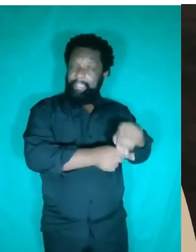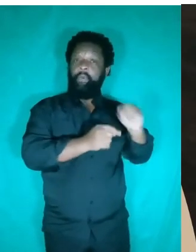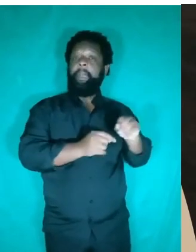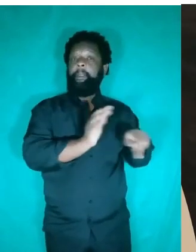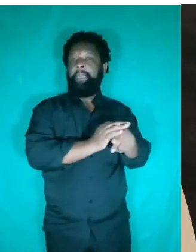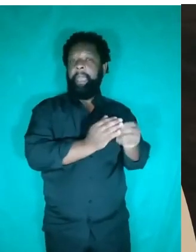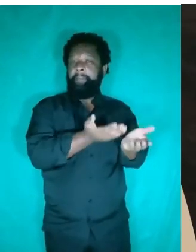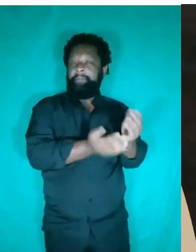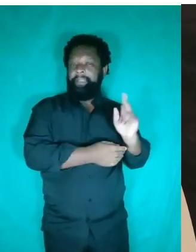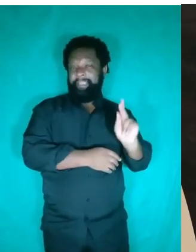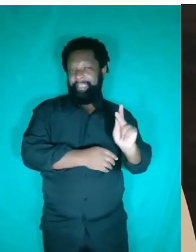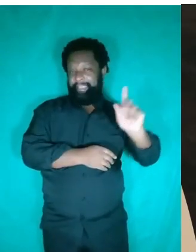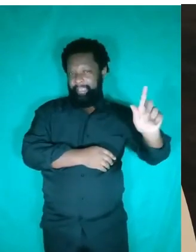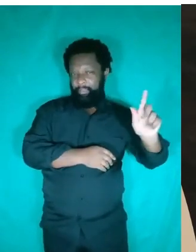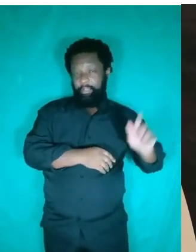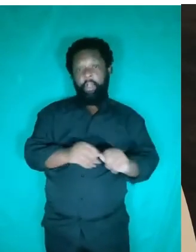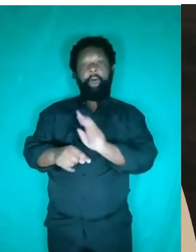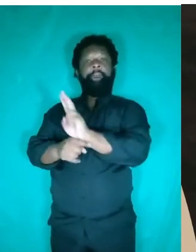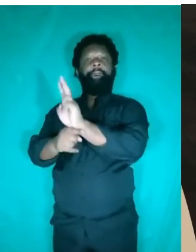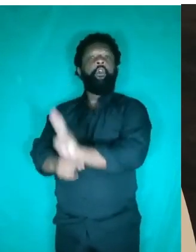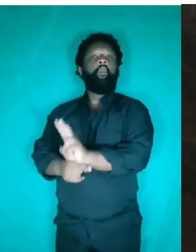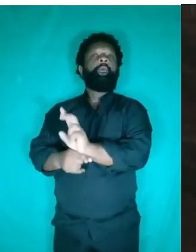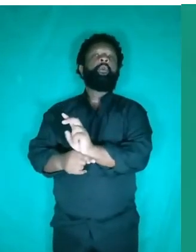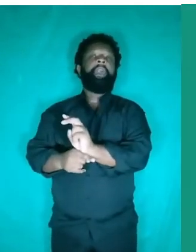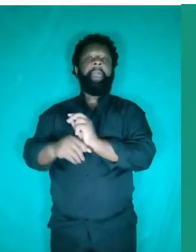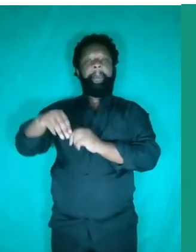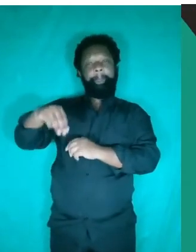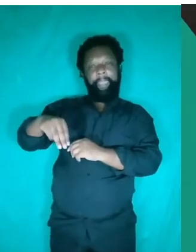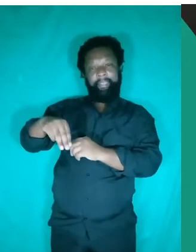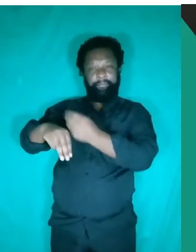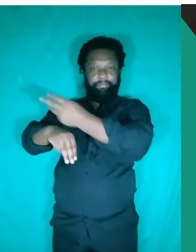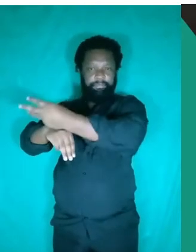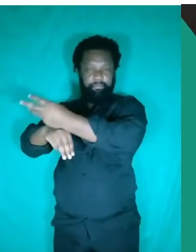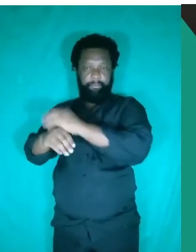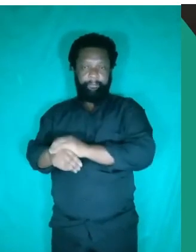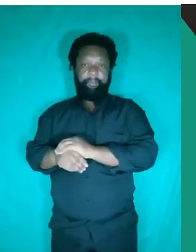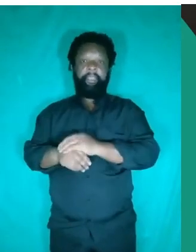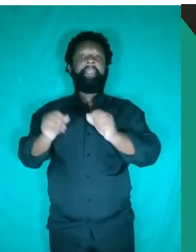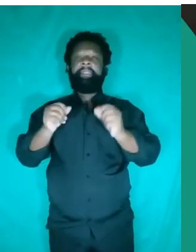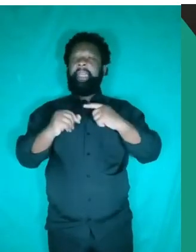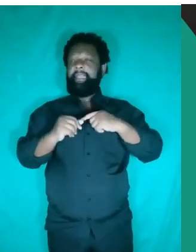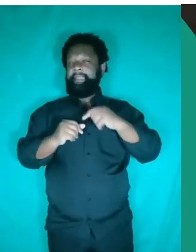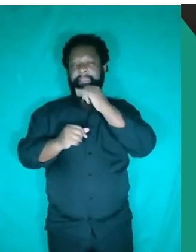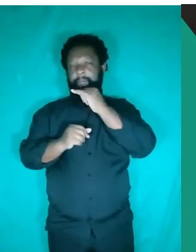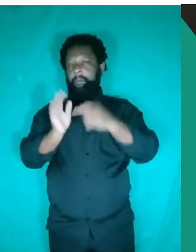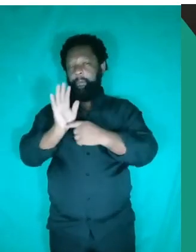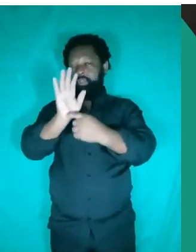dada em quilogramas e volume em metros cúbicos. Tem umas unidades aqui que eu quero mostrar para vocês. E essas unidades, elas